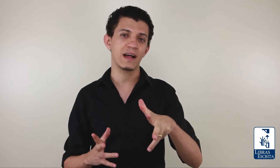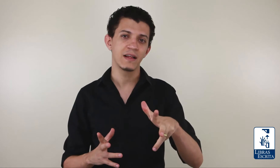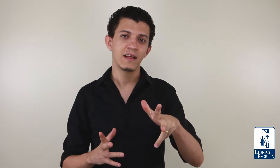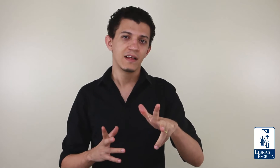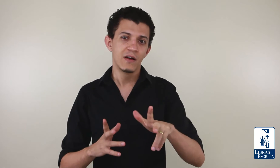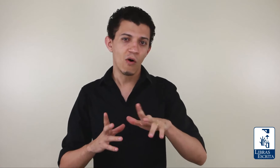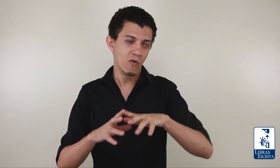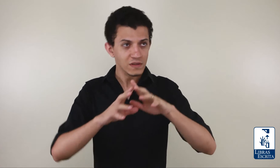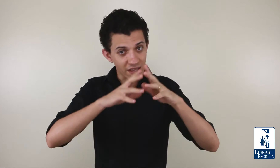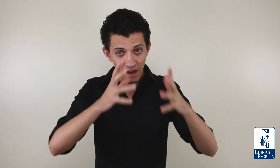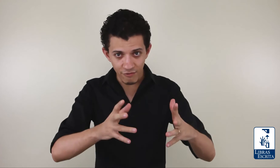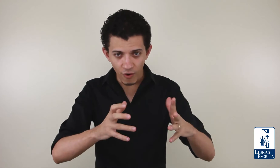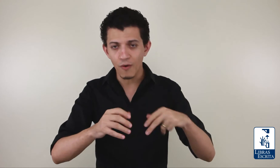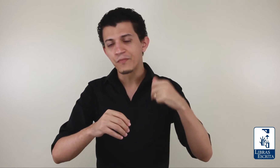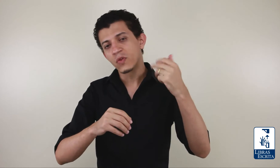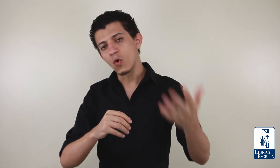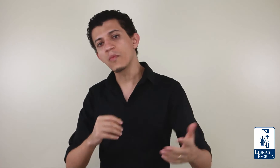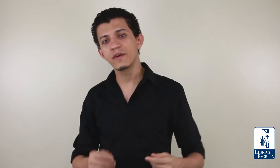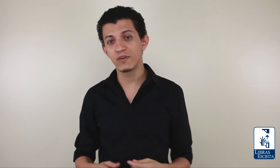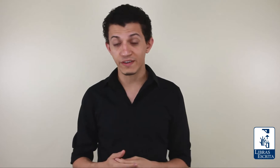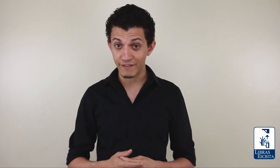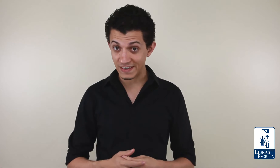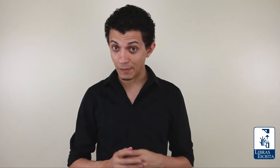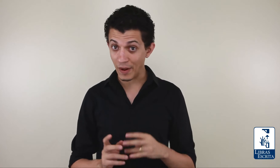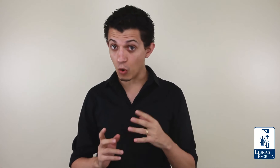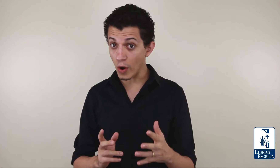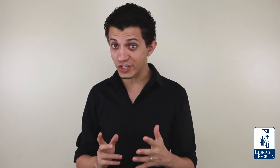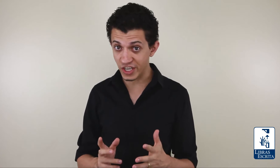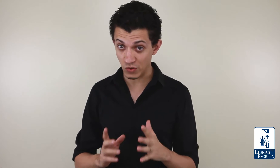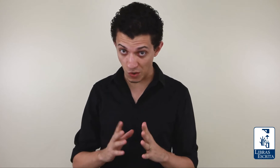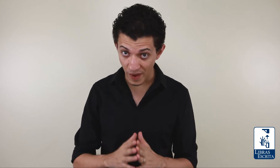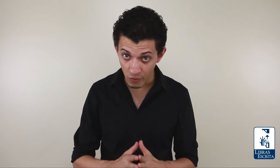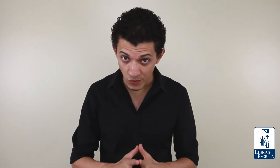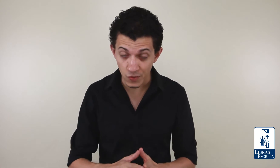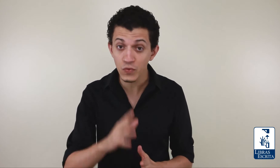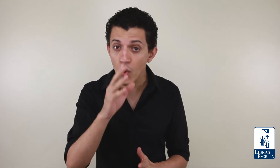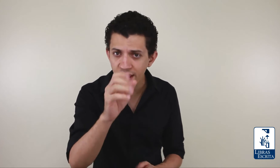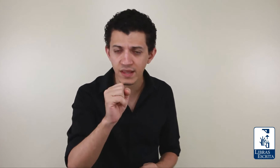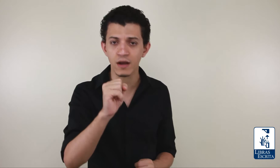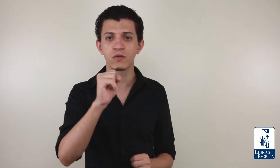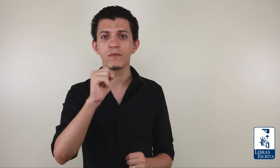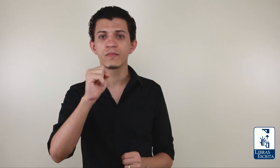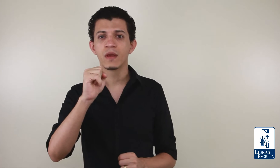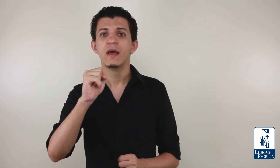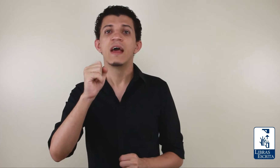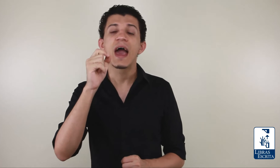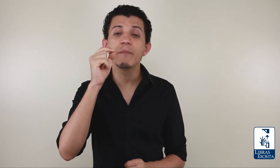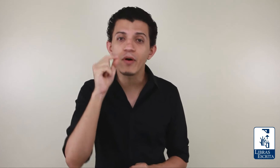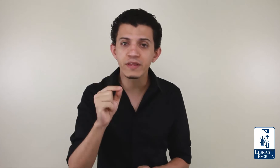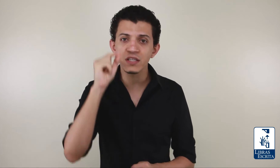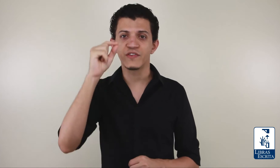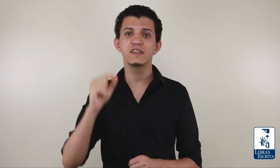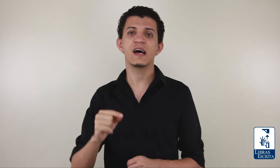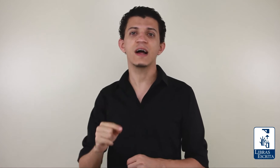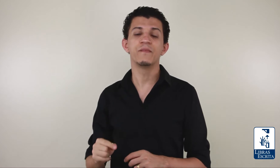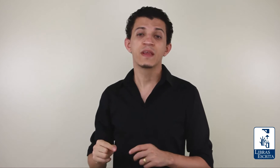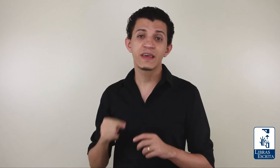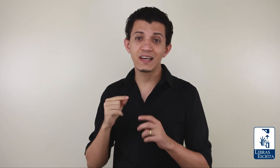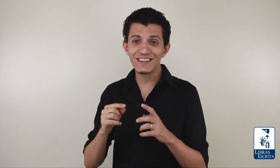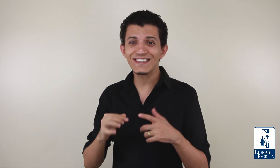ou travou como que você vai fazer para corrigir o seu percurso. No entanto, é importante frisar que a gente